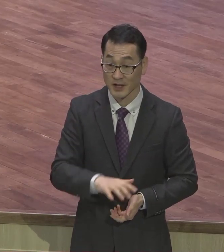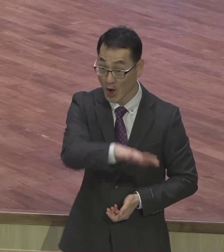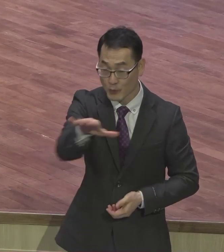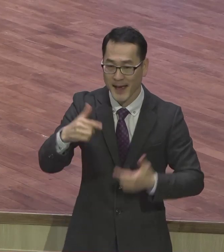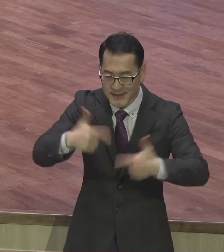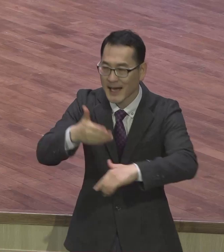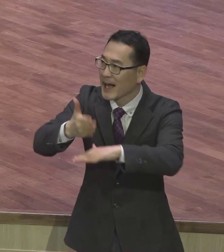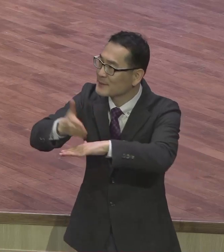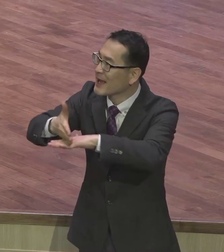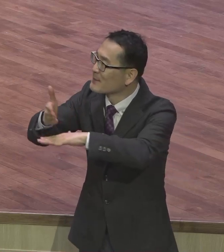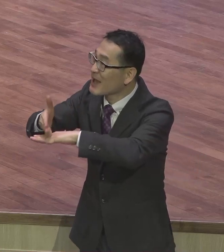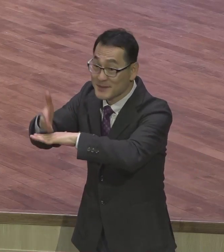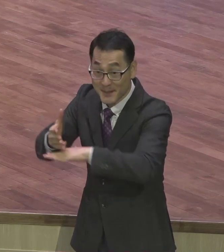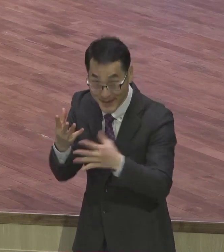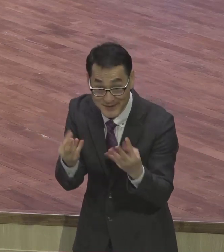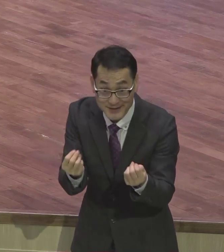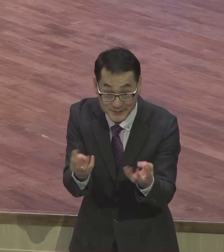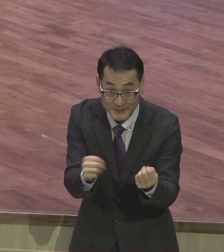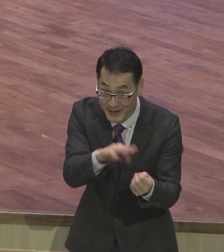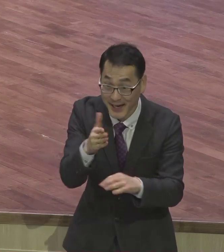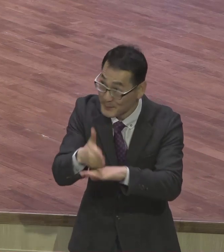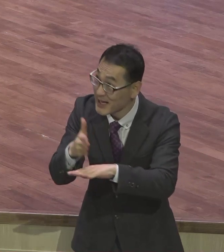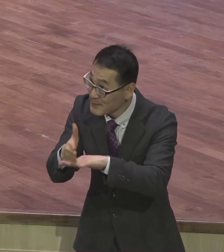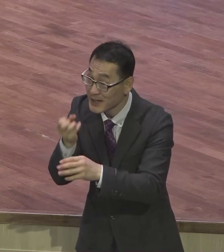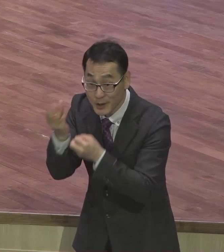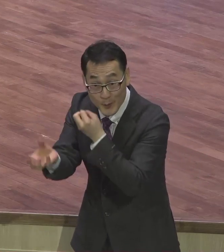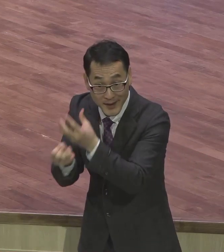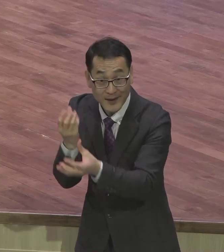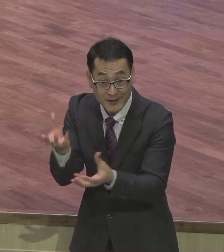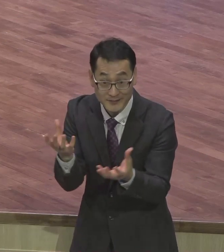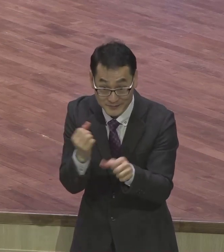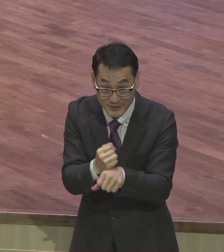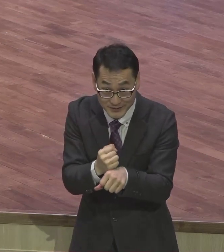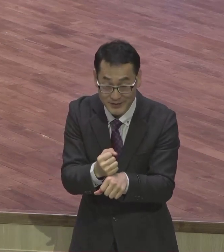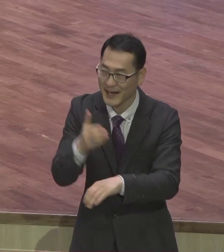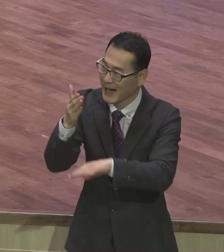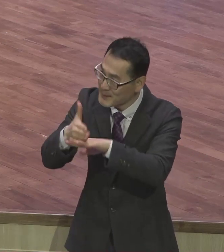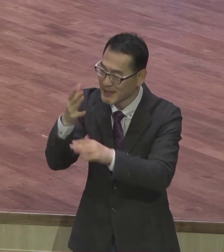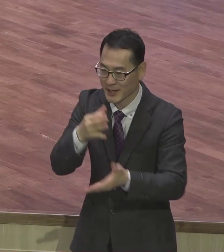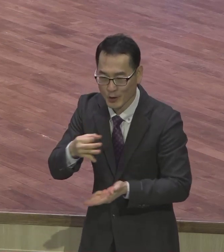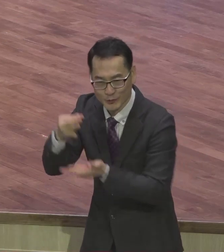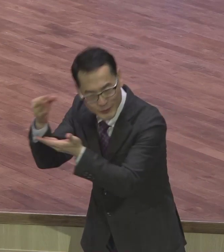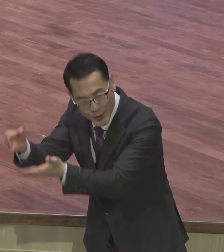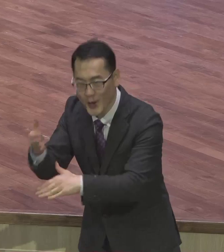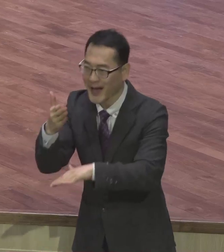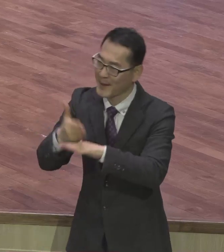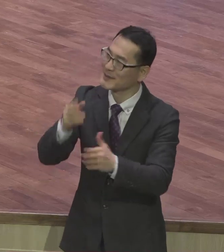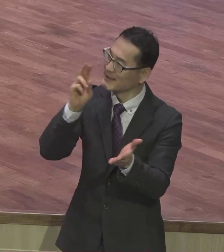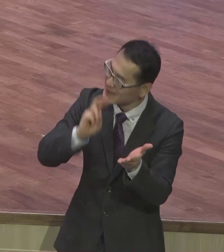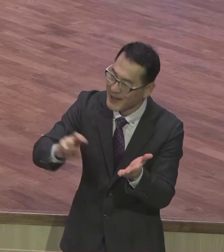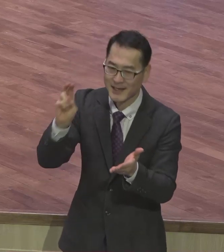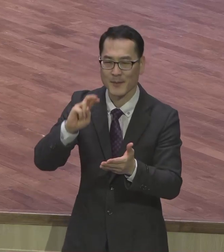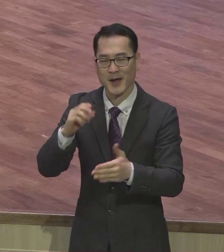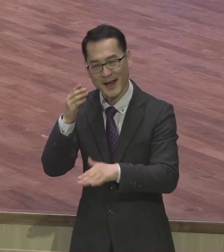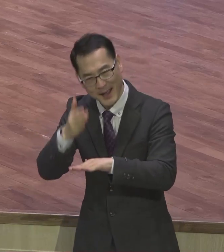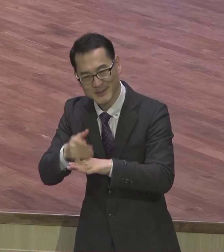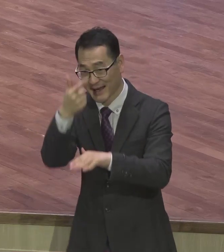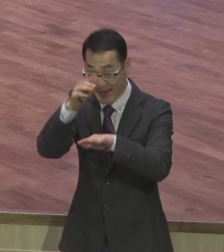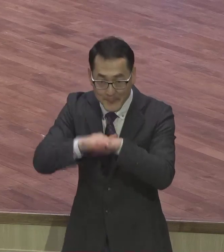감사합니다. 감사해서 하나님 앞에 예물을 드리는 분들 많이 있어요. 그런데 오늘 주수감사주신 이거 안 하는